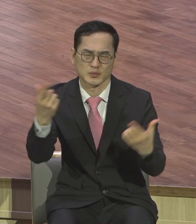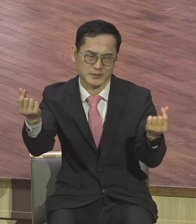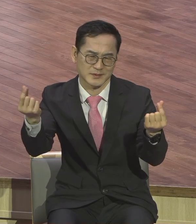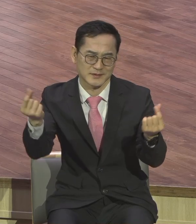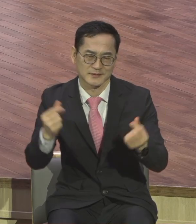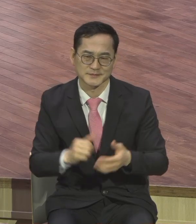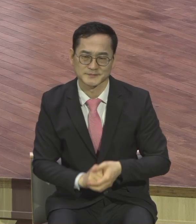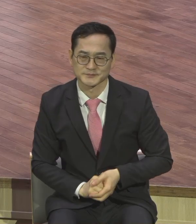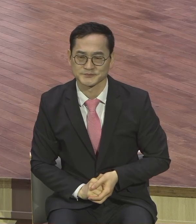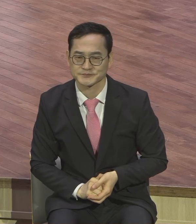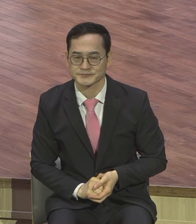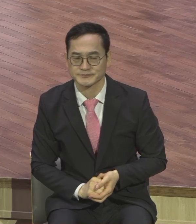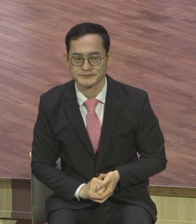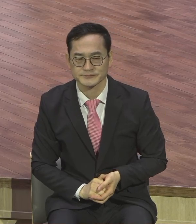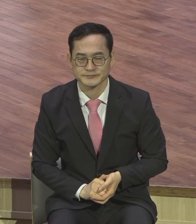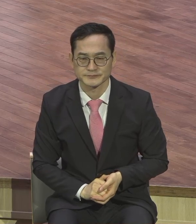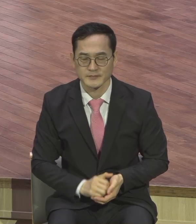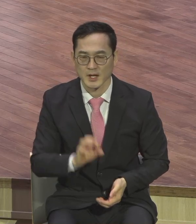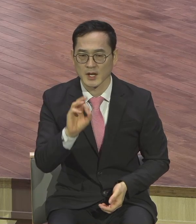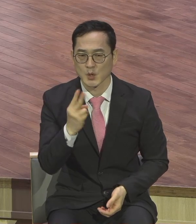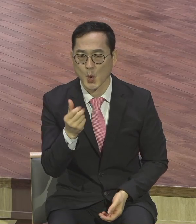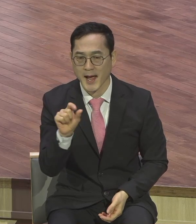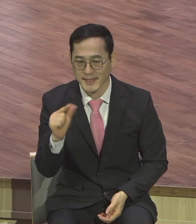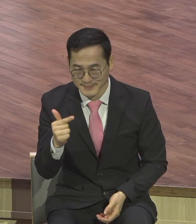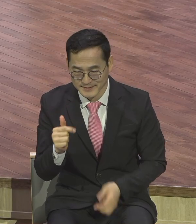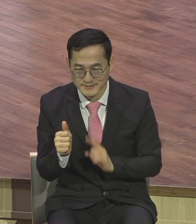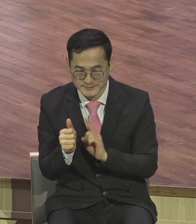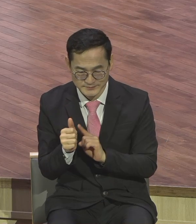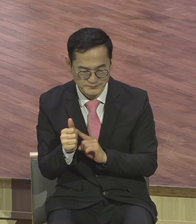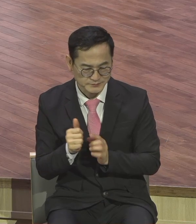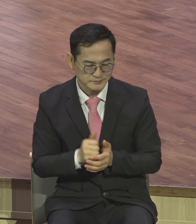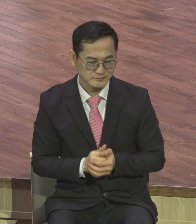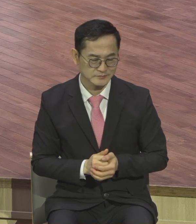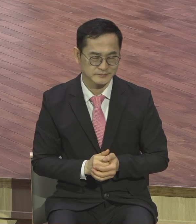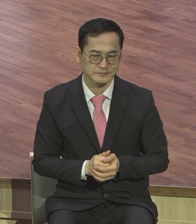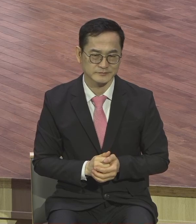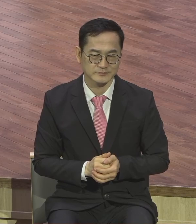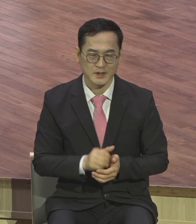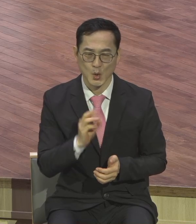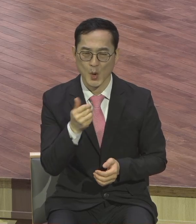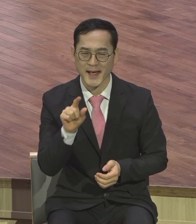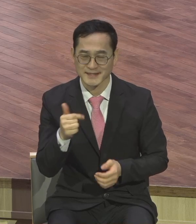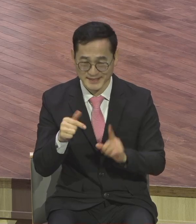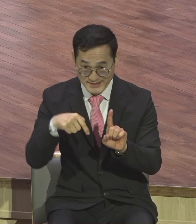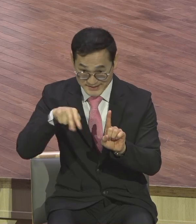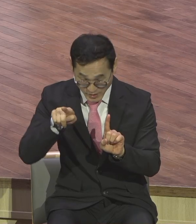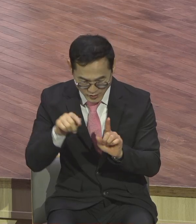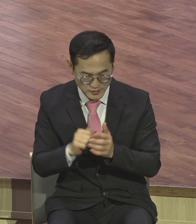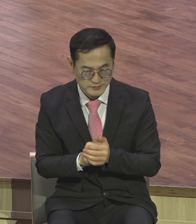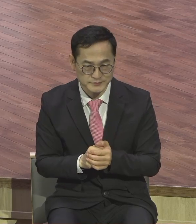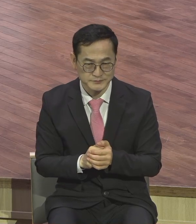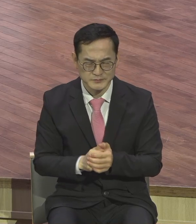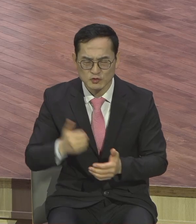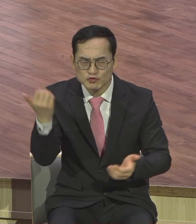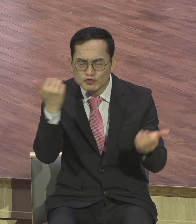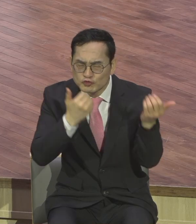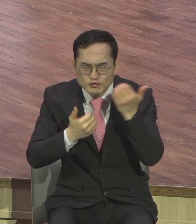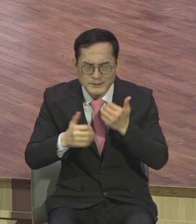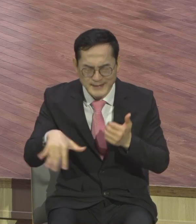사도 요한은 요한 1서 4장 20절에 누구든지 하나님을 사랑하노라 하고 그